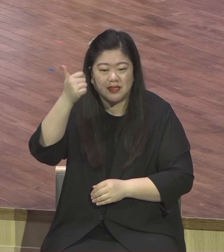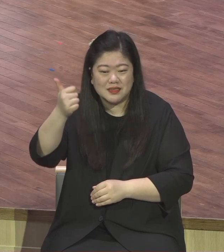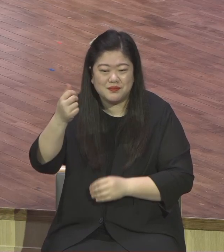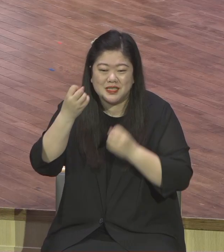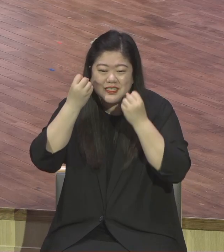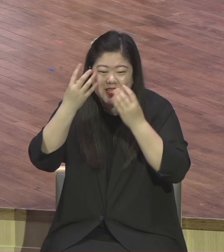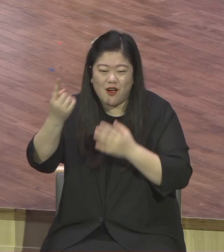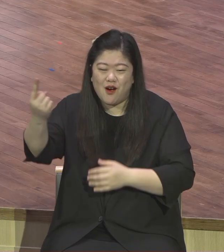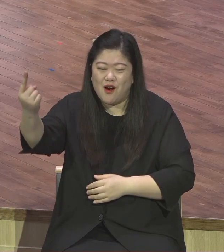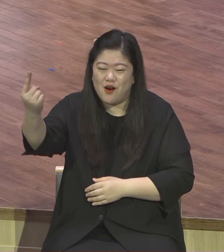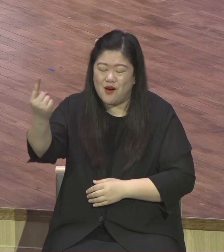왜 쫓겨나니까